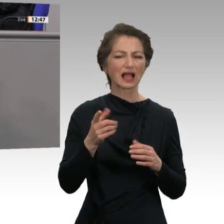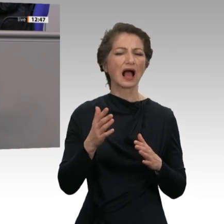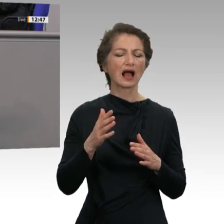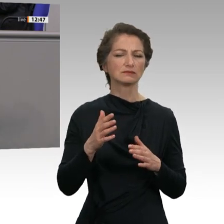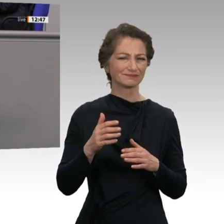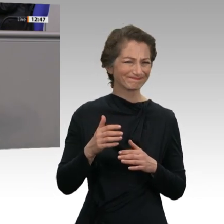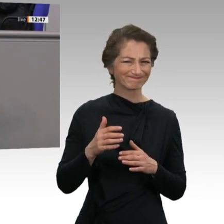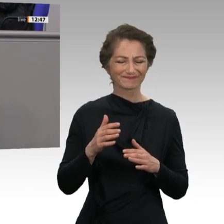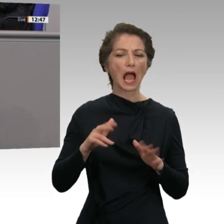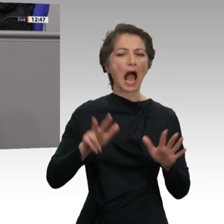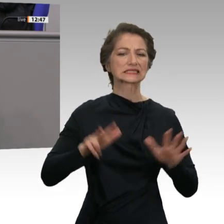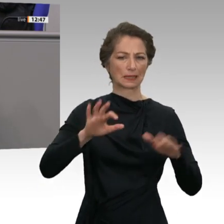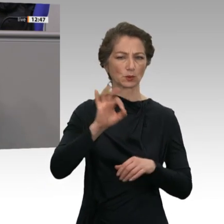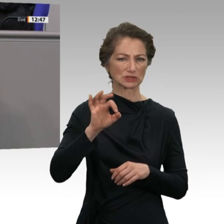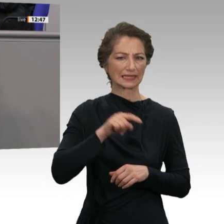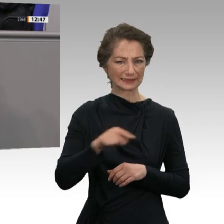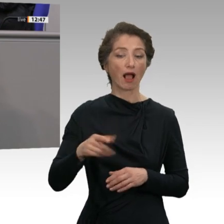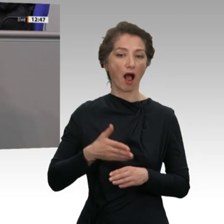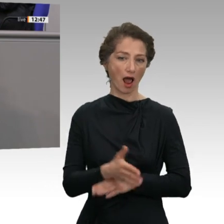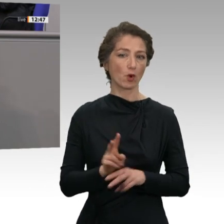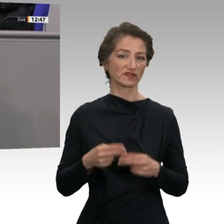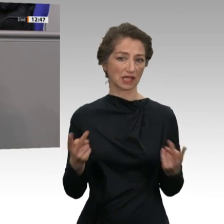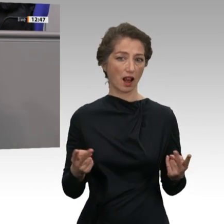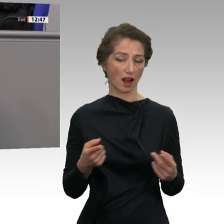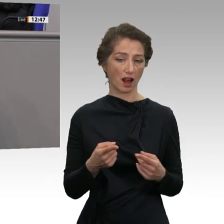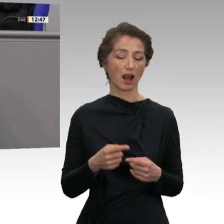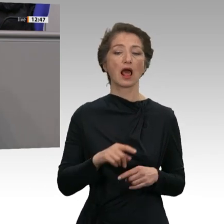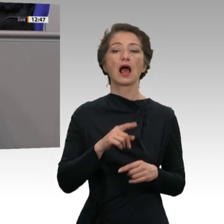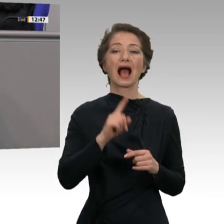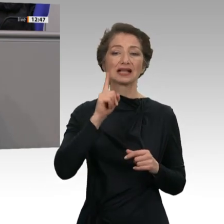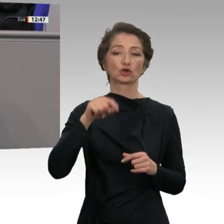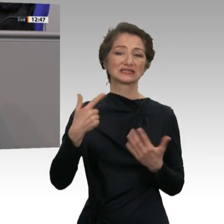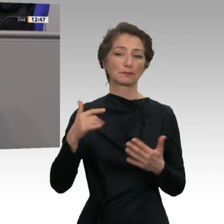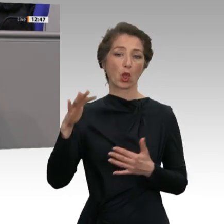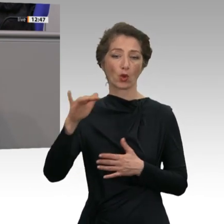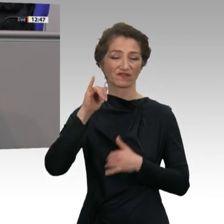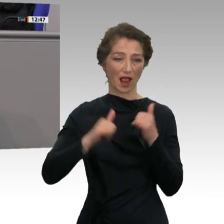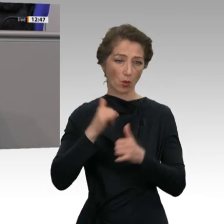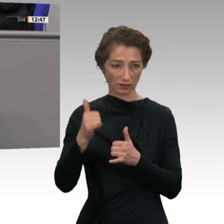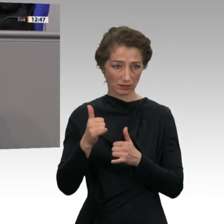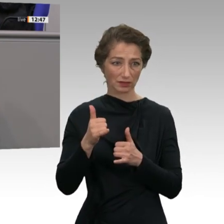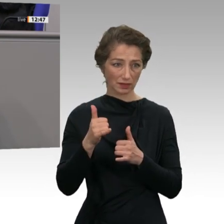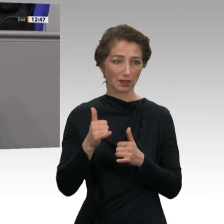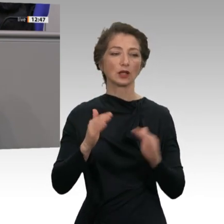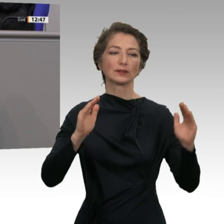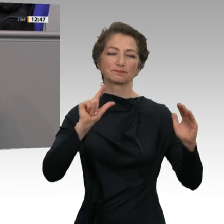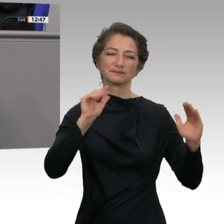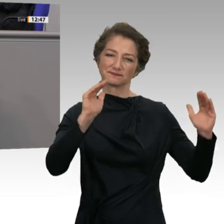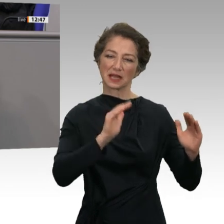1,3 Millionen Männer und 1,7 Millionen Frauen, also 3 Millionen Menschen. Altersarmut gibt es